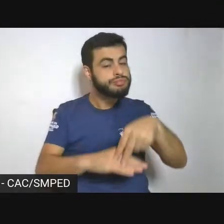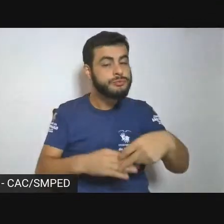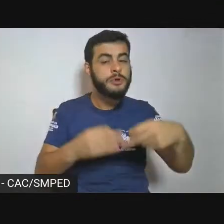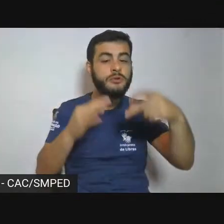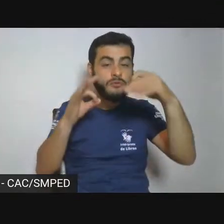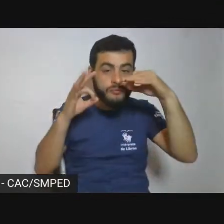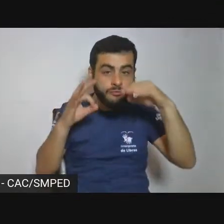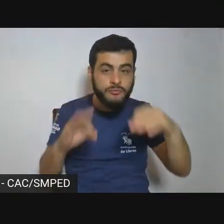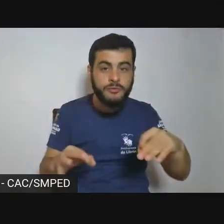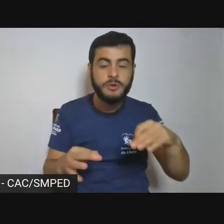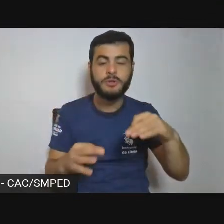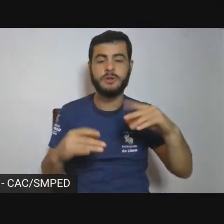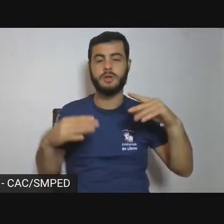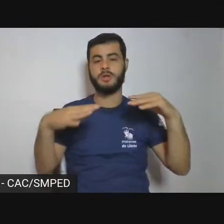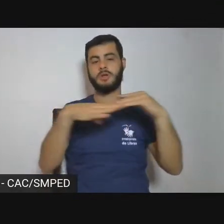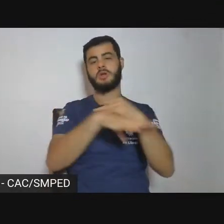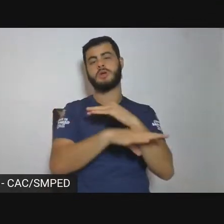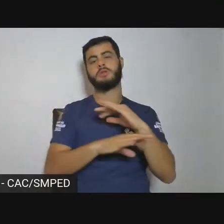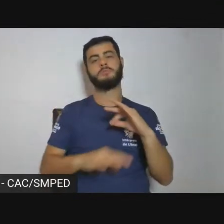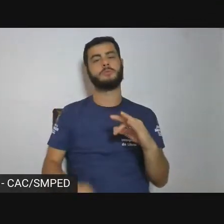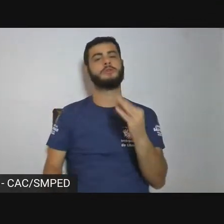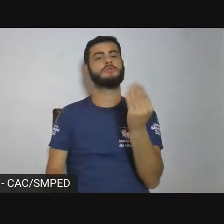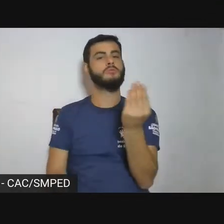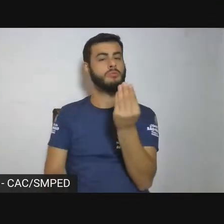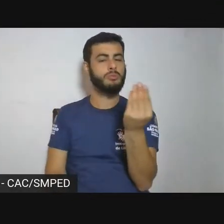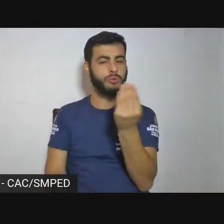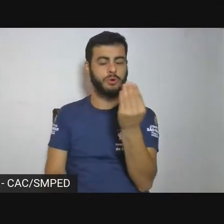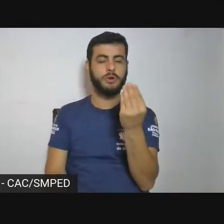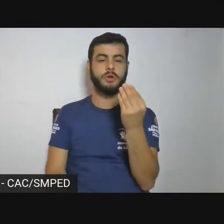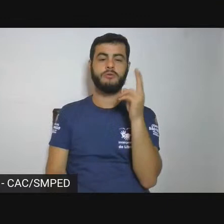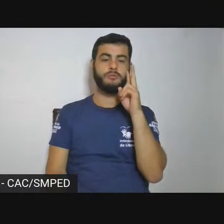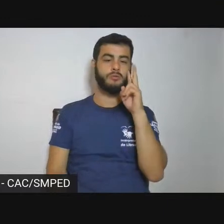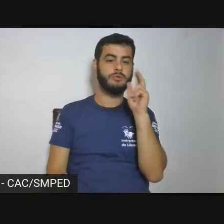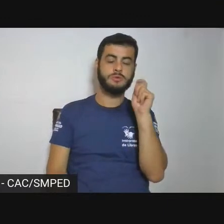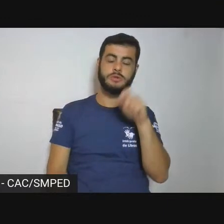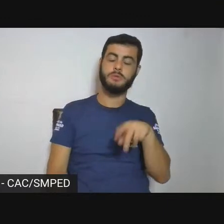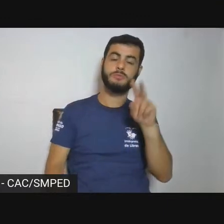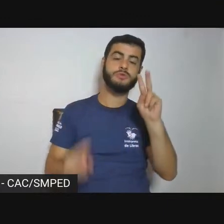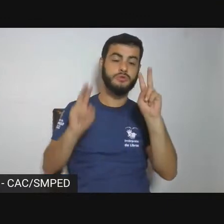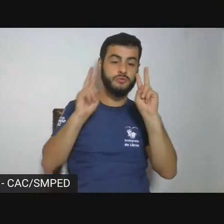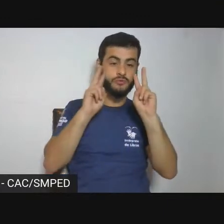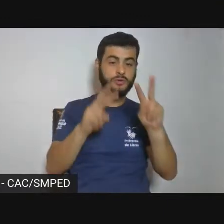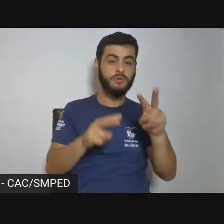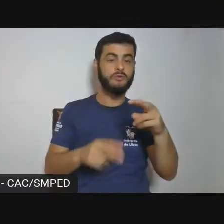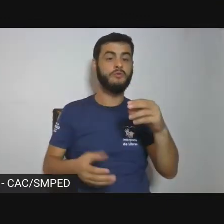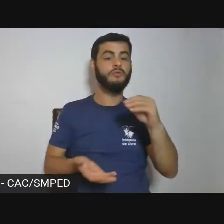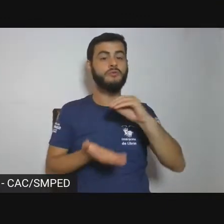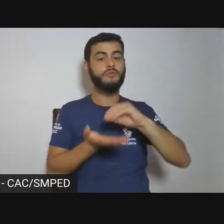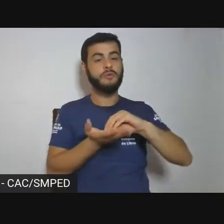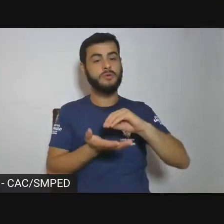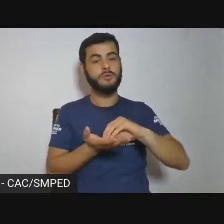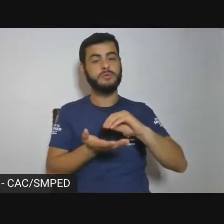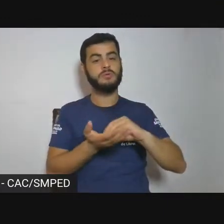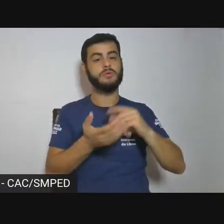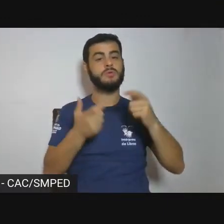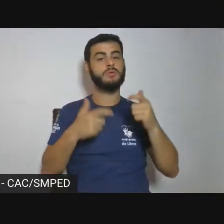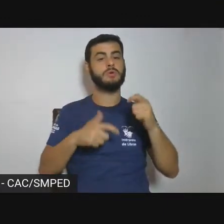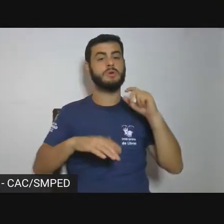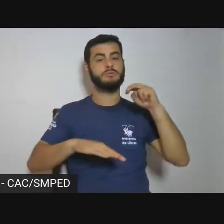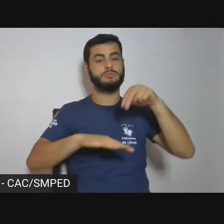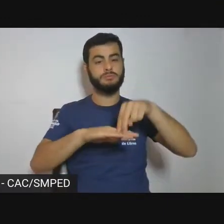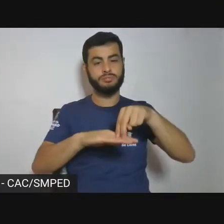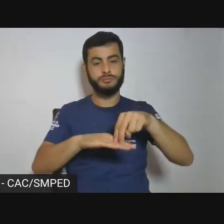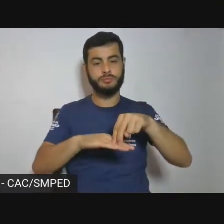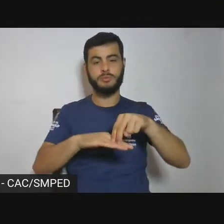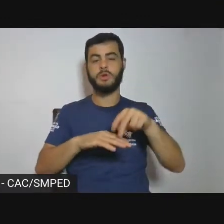faltos de peso específico no lugar. Não falta fio-terra,